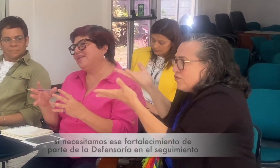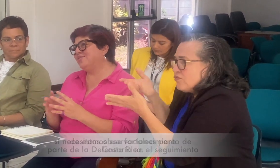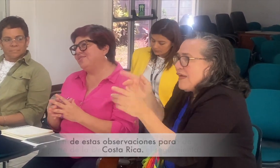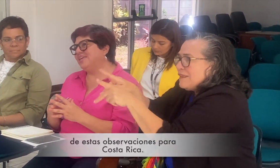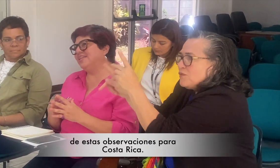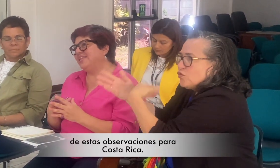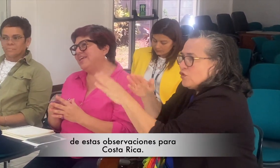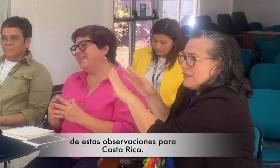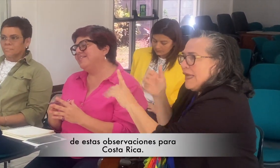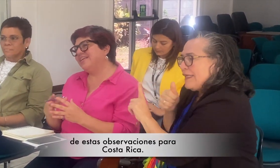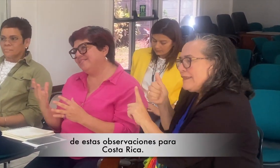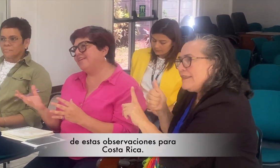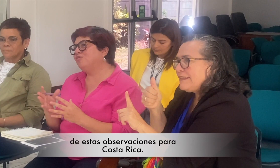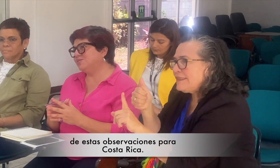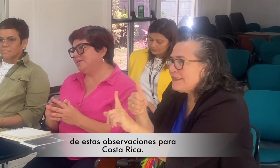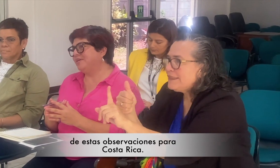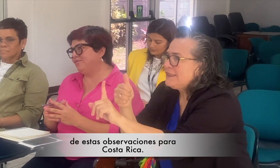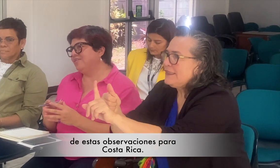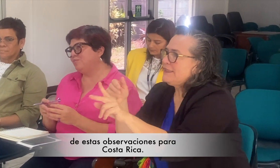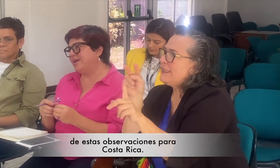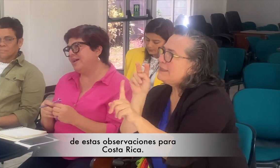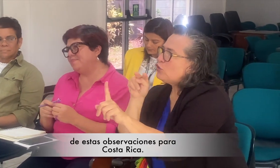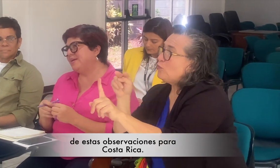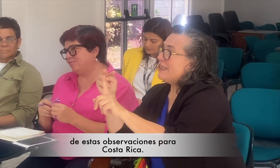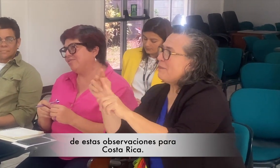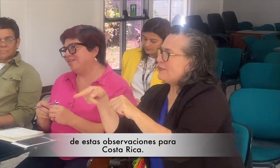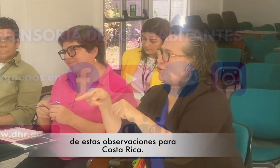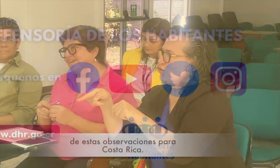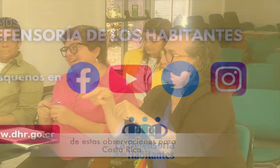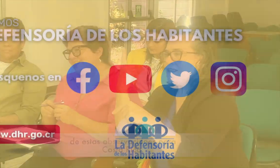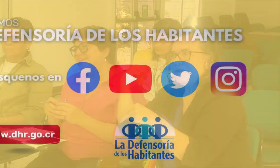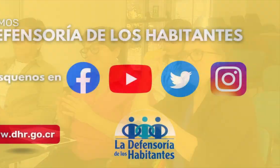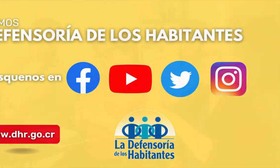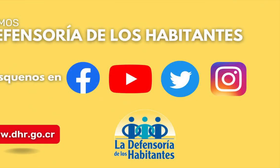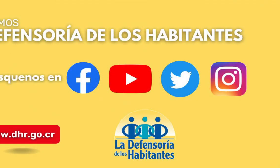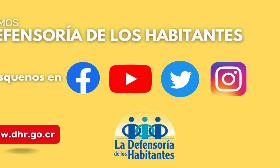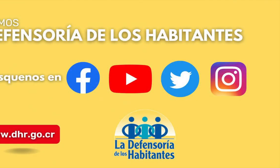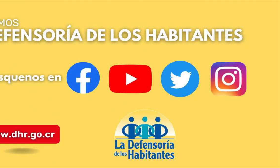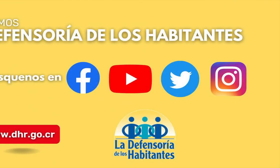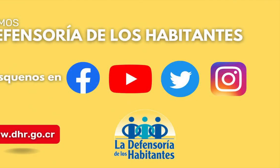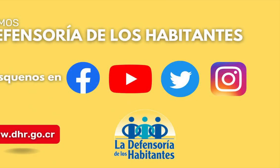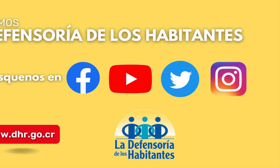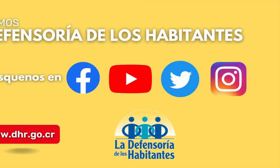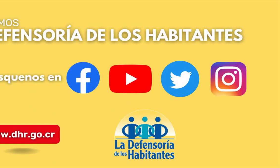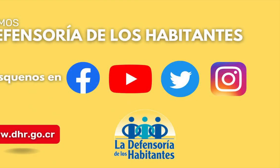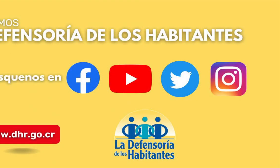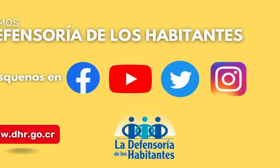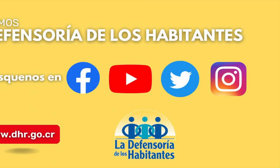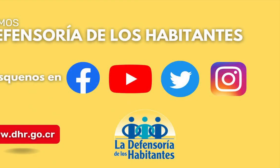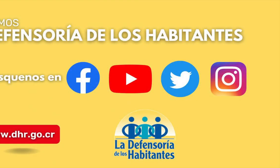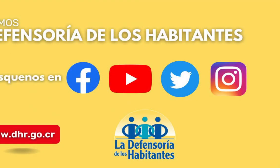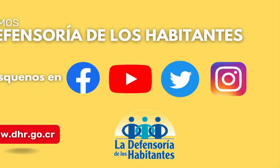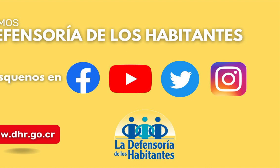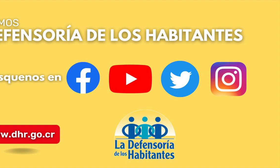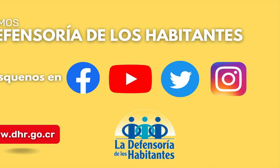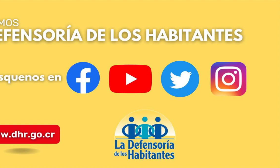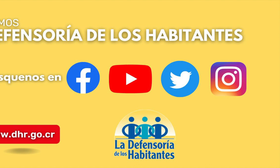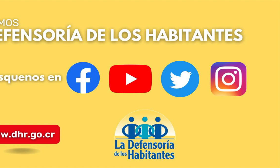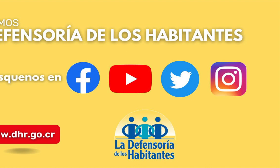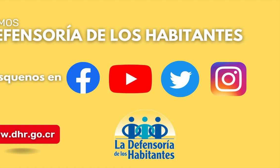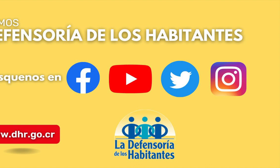seguimiento de estas observaciones para Costa Rica. Atención con